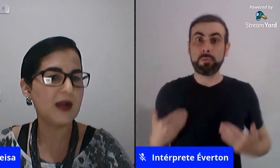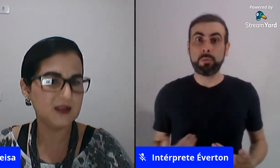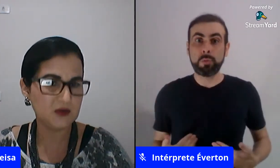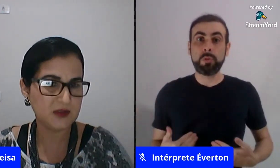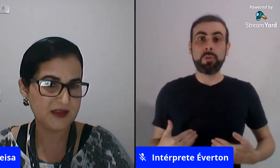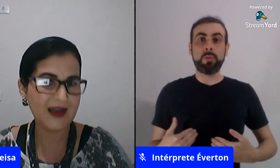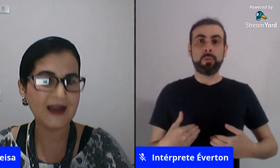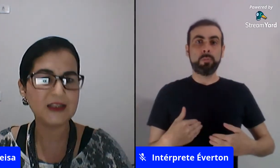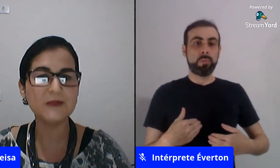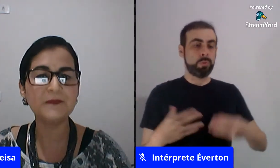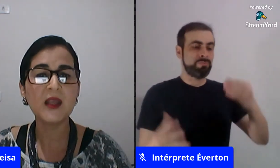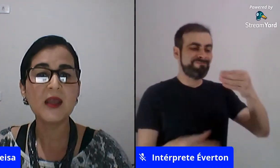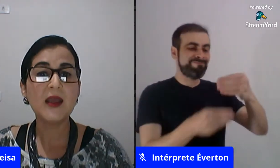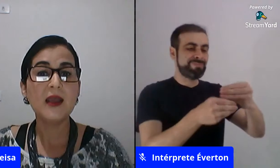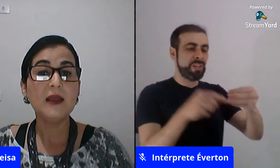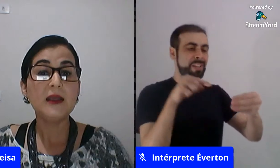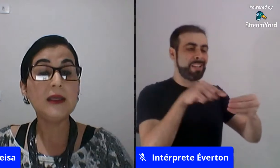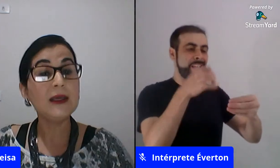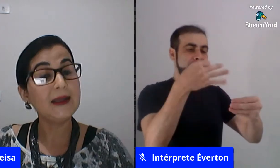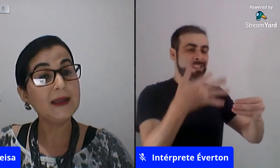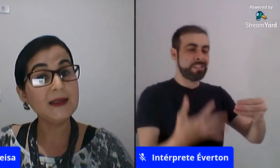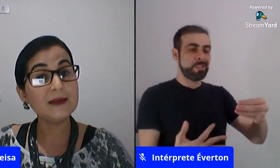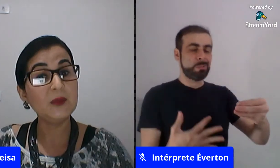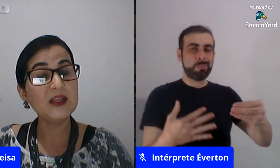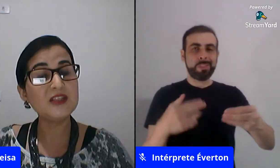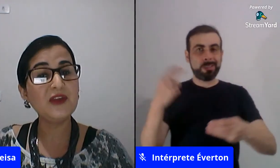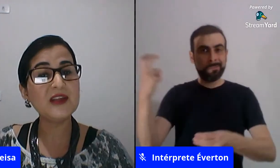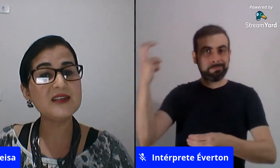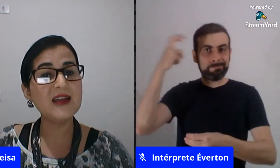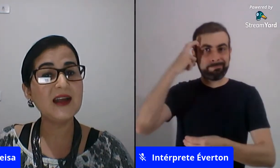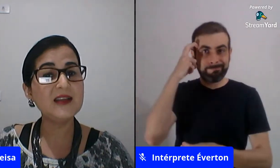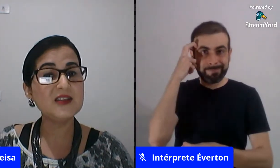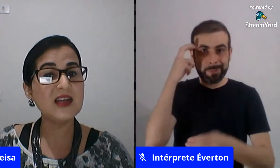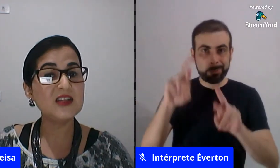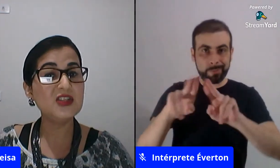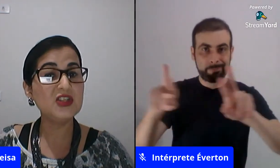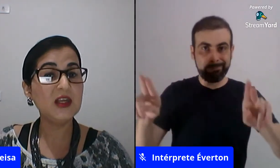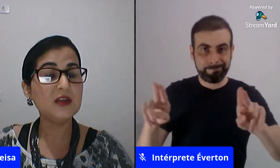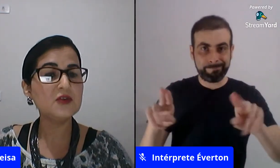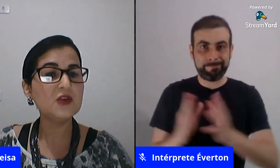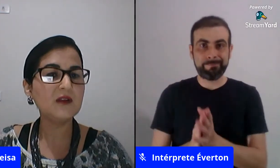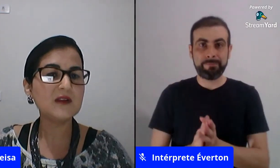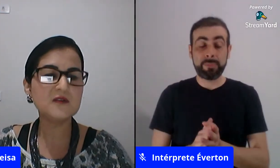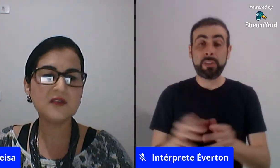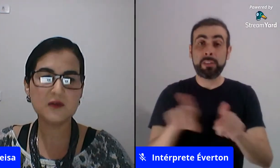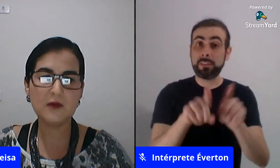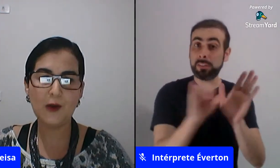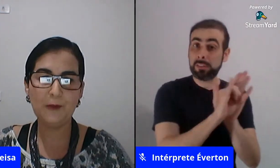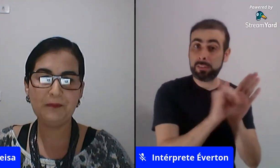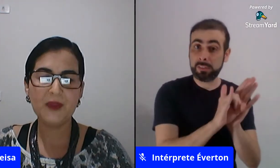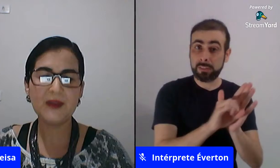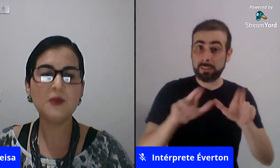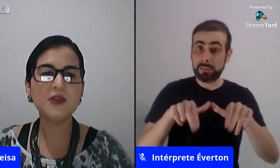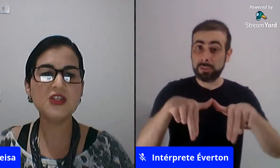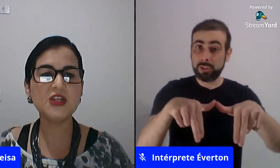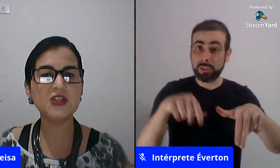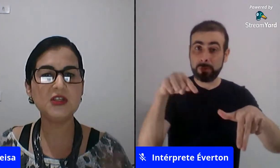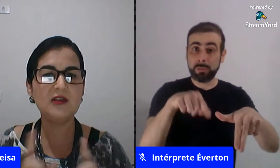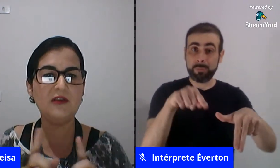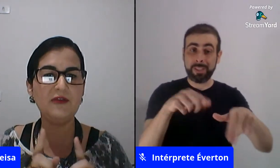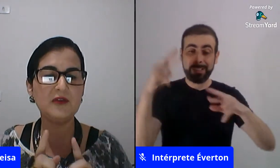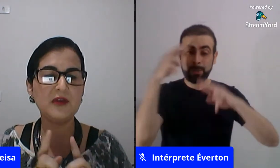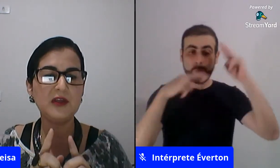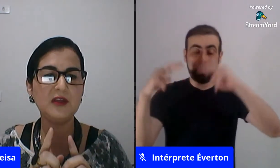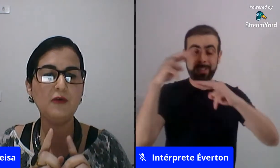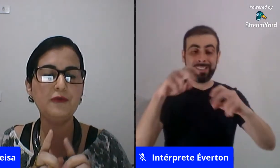com cada sociedade e aí também diferenciar a identidade de gênero de orientação sexual tem muita gente